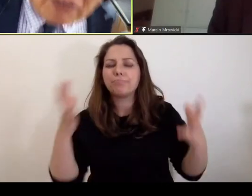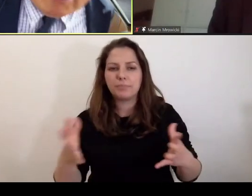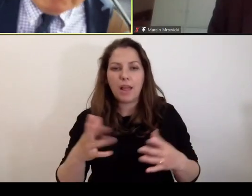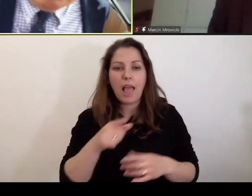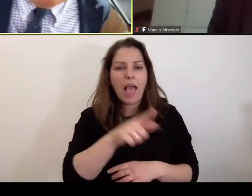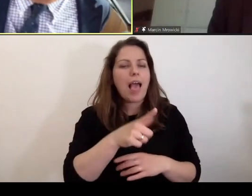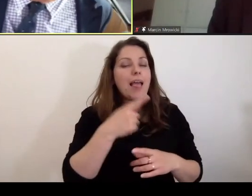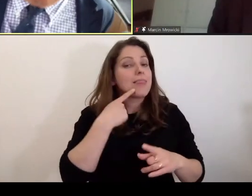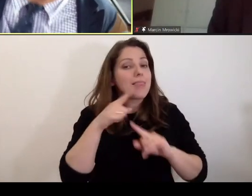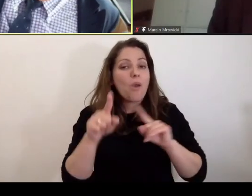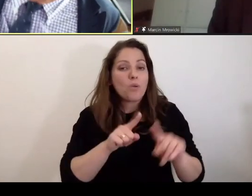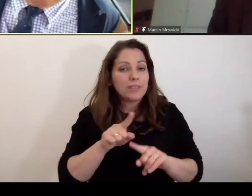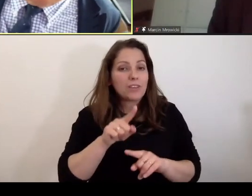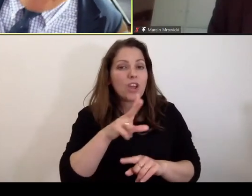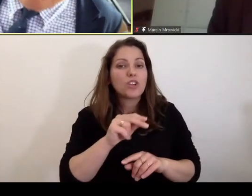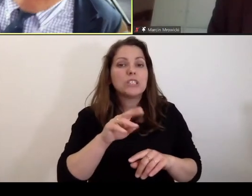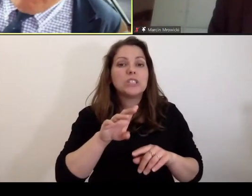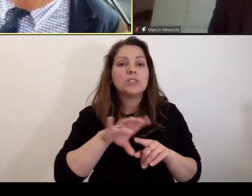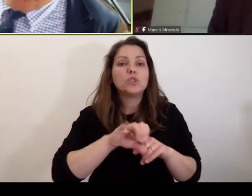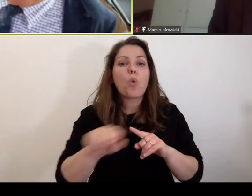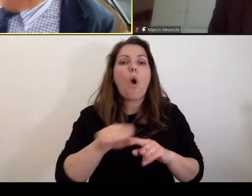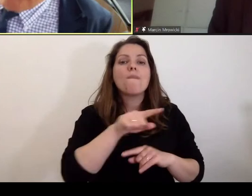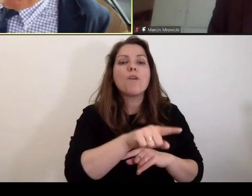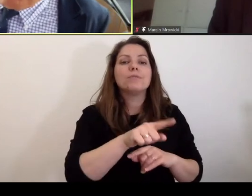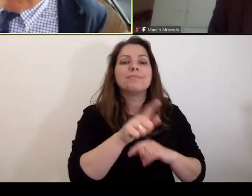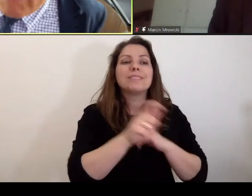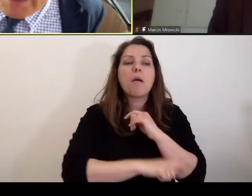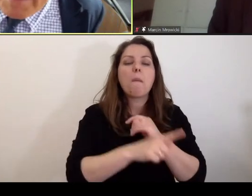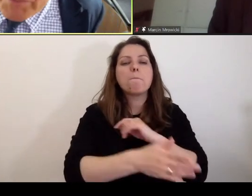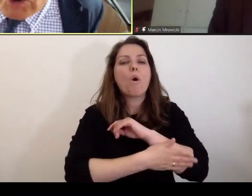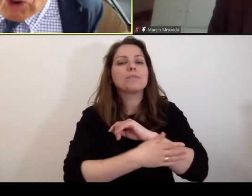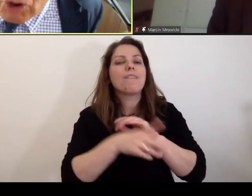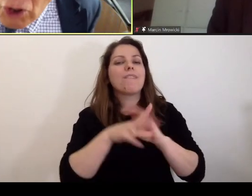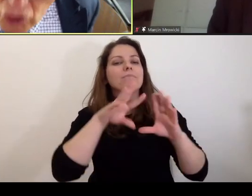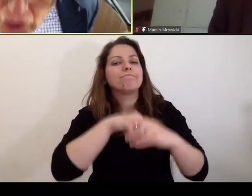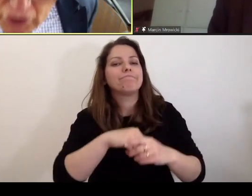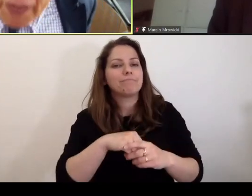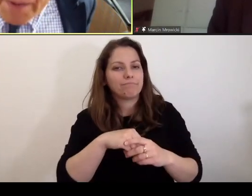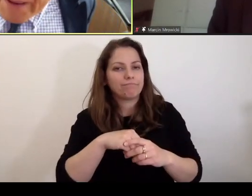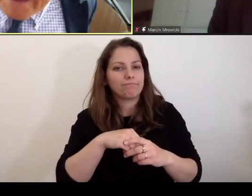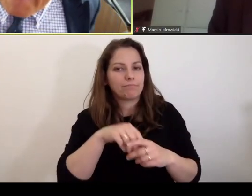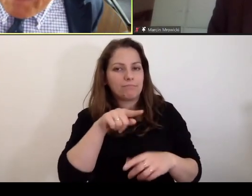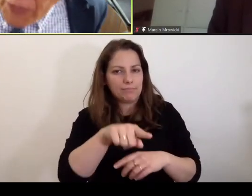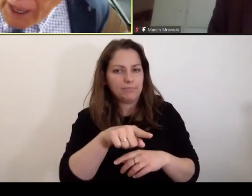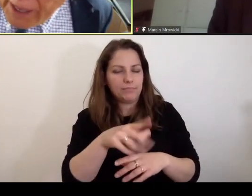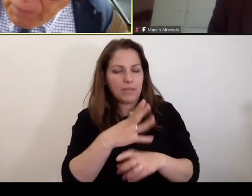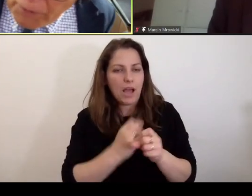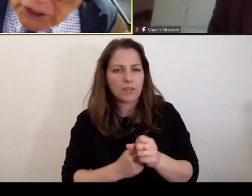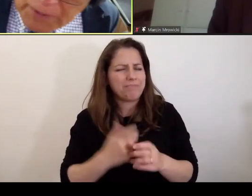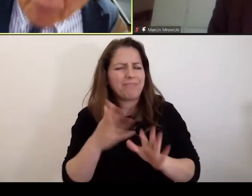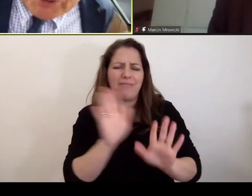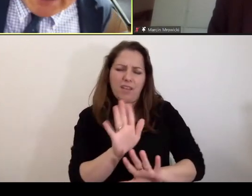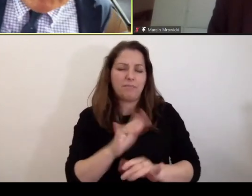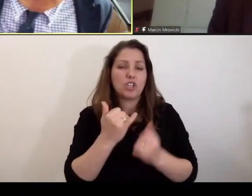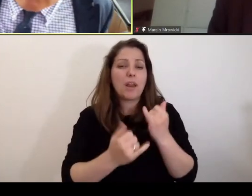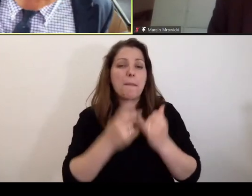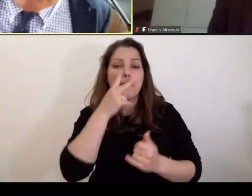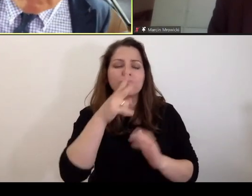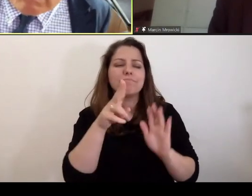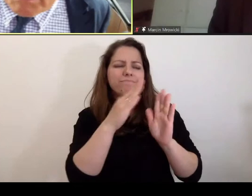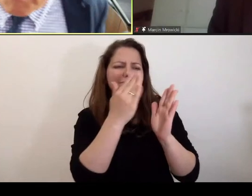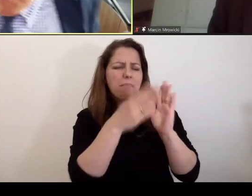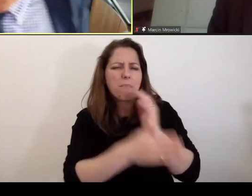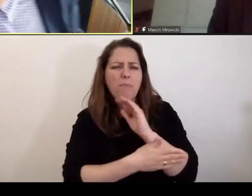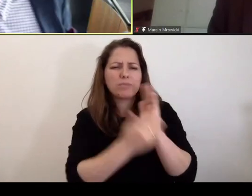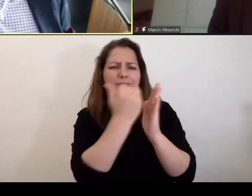oznacza, iżby surowość grożącej kary miała być podstawą stosowania tego środka. Nie. Jak popatrzymy na podstawy, to one